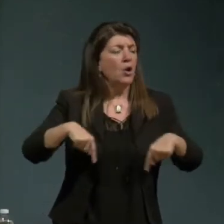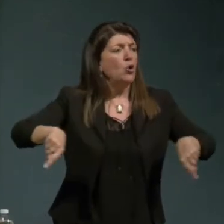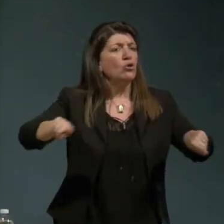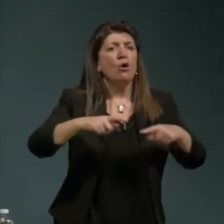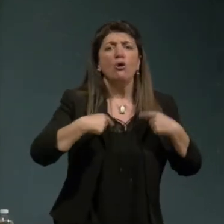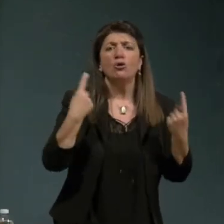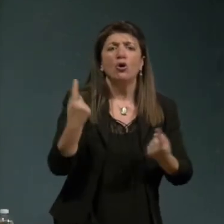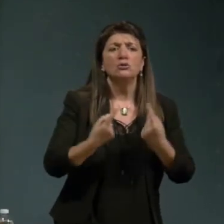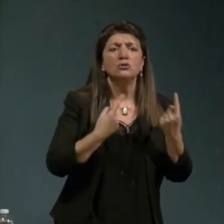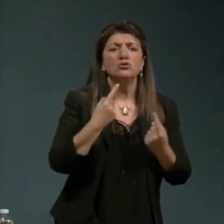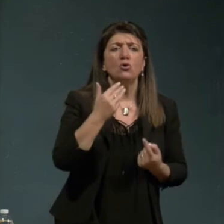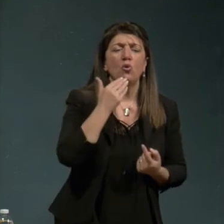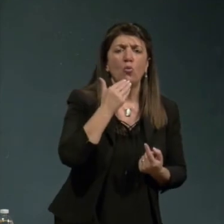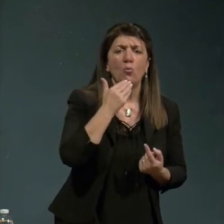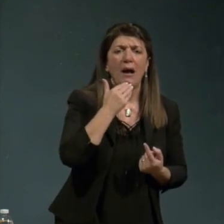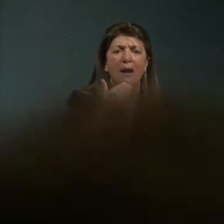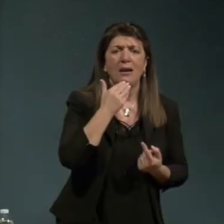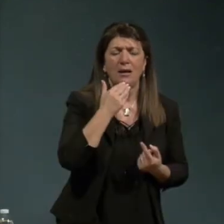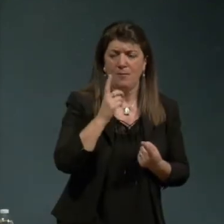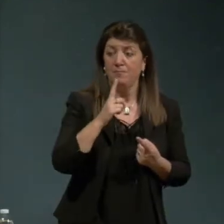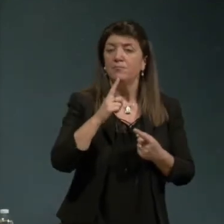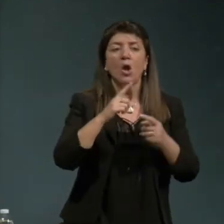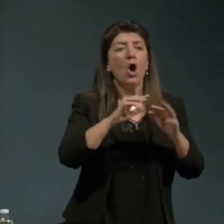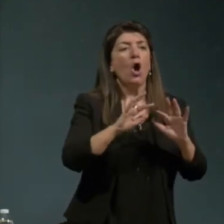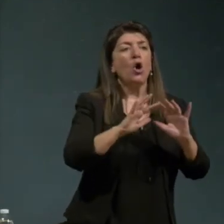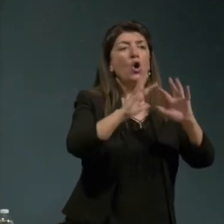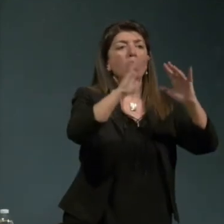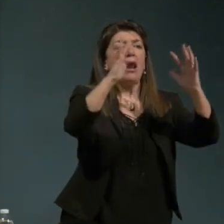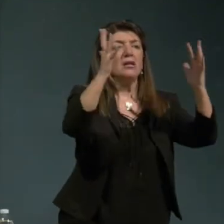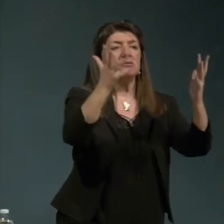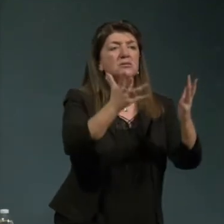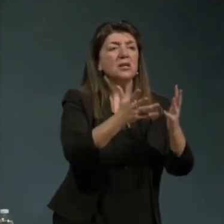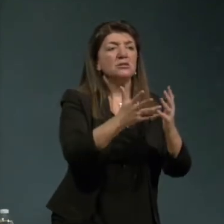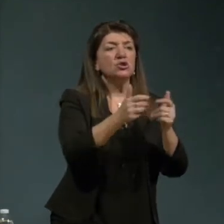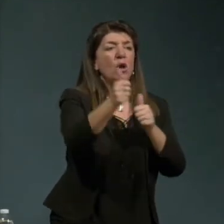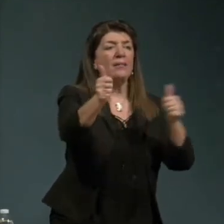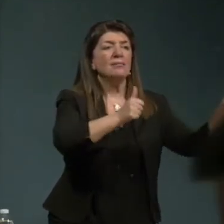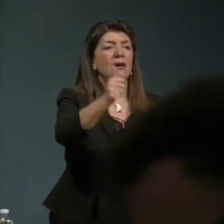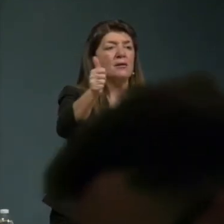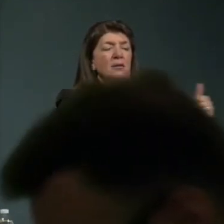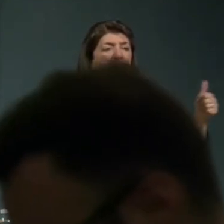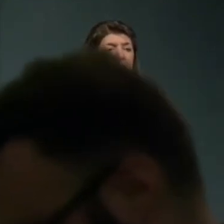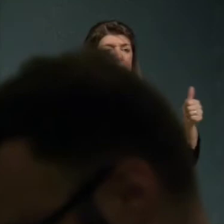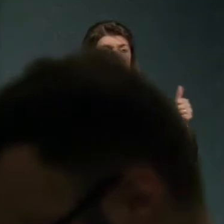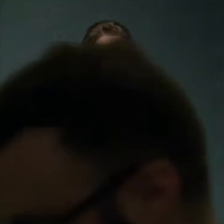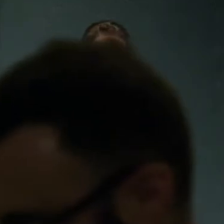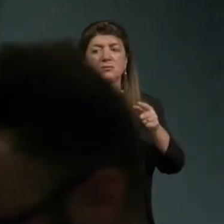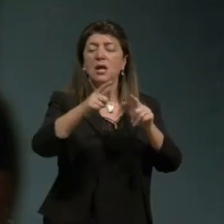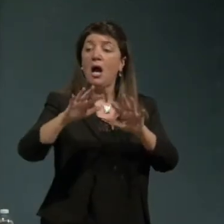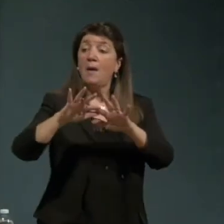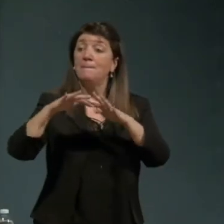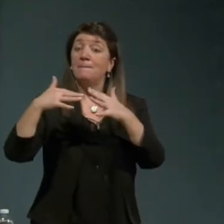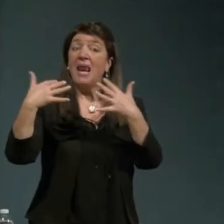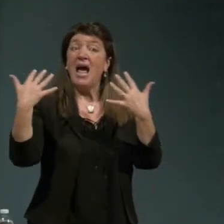'intreccio fra globalizzazione interdipendenza comunità di destino planetaria da una